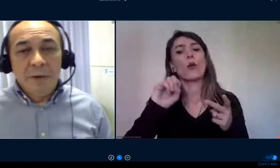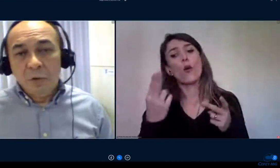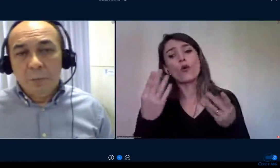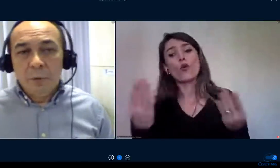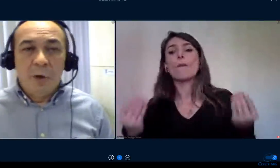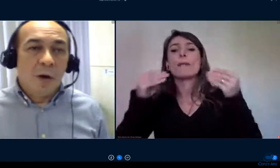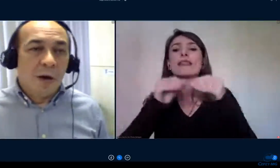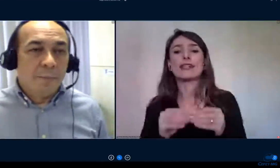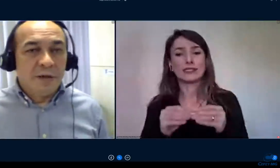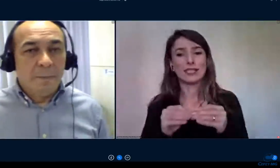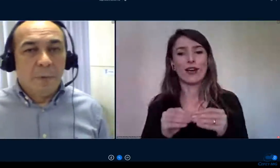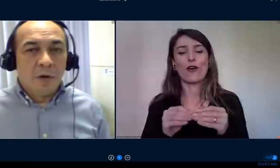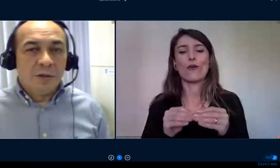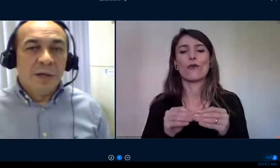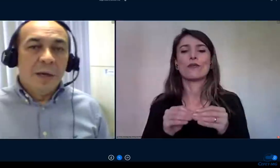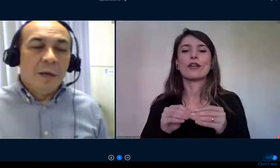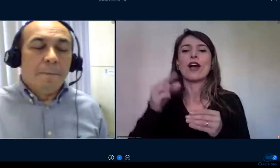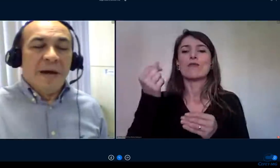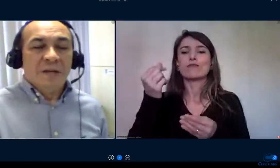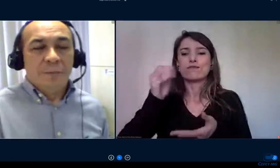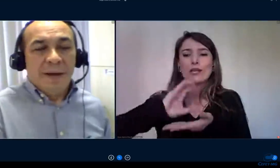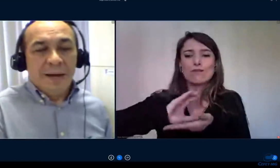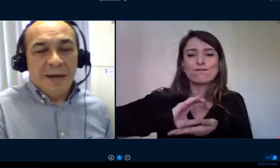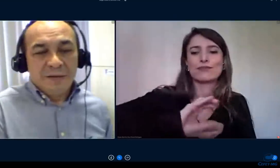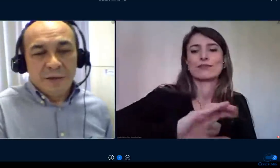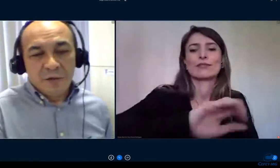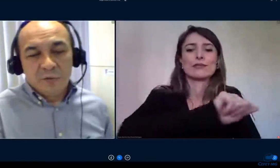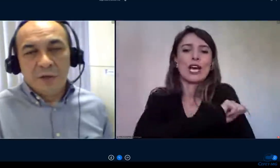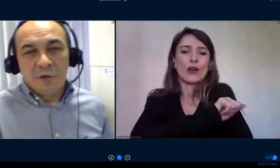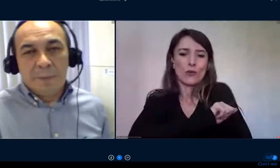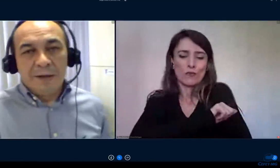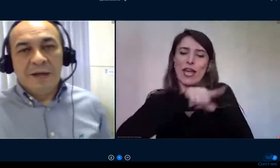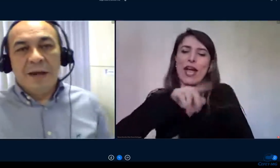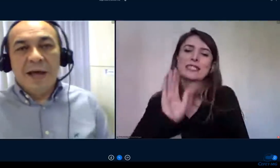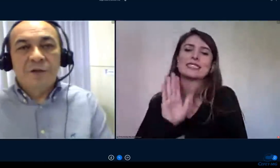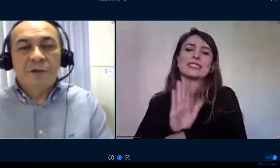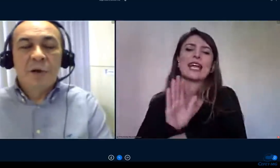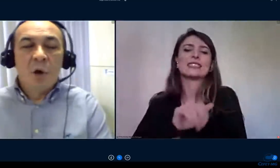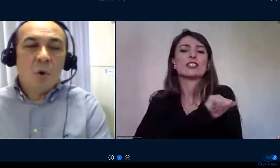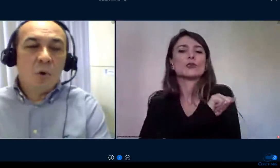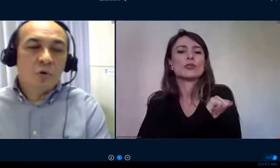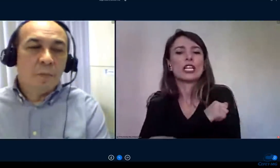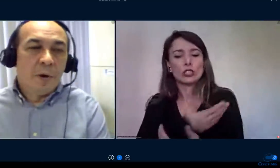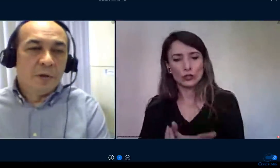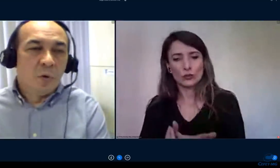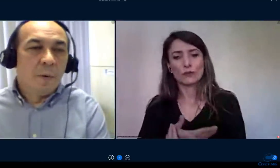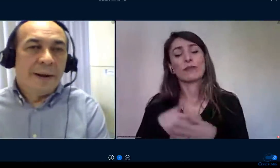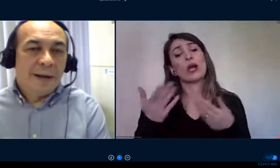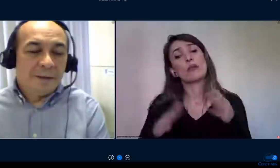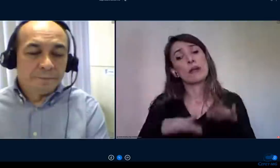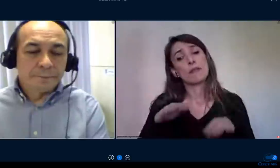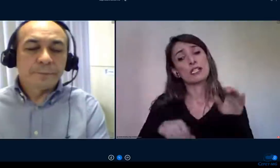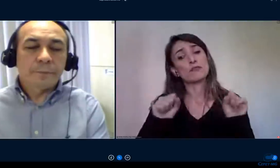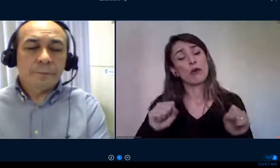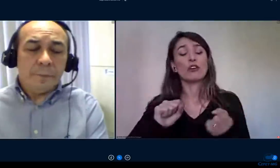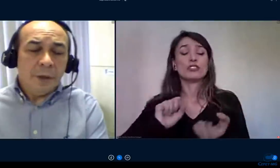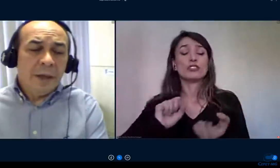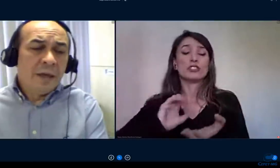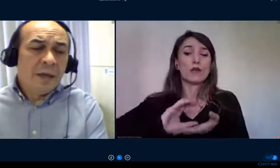de híbrido porque o campus ele pode em parte pagar assistência estudantil para a internet outro pode comprar